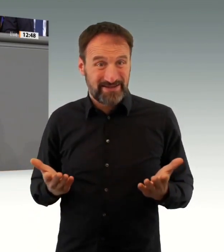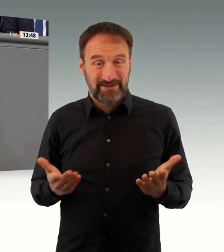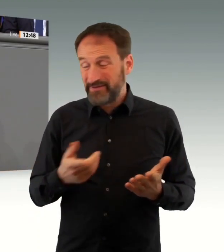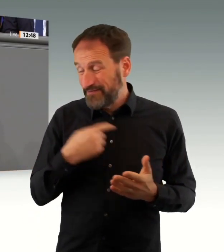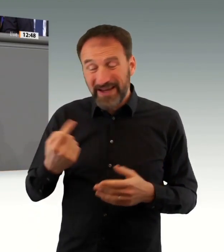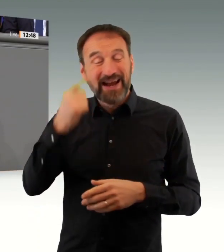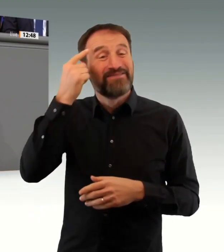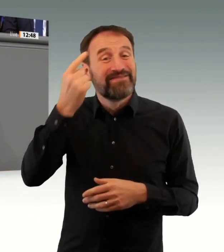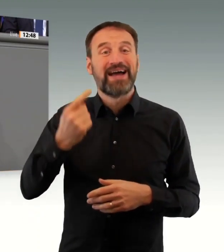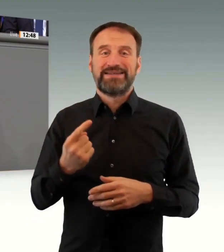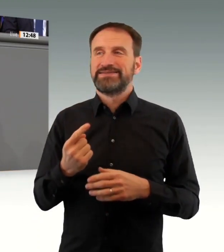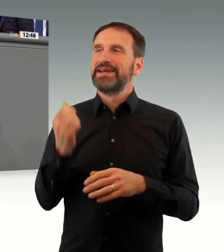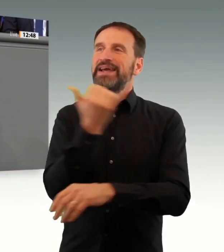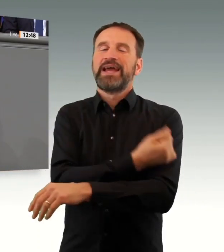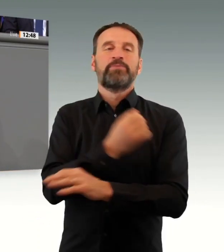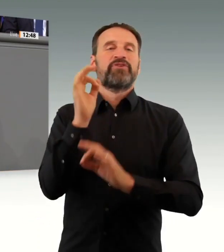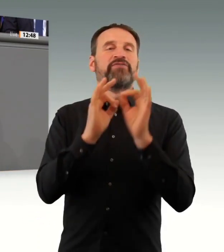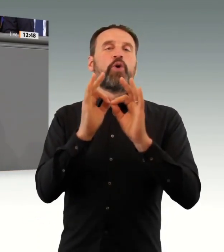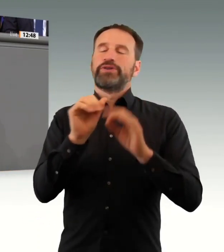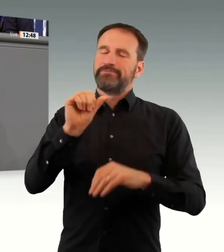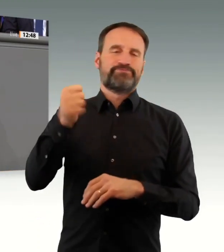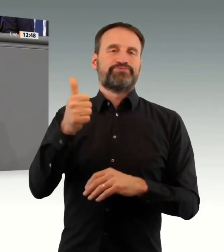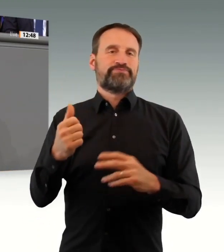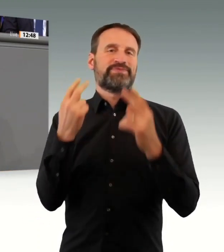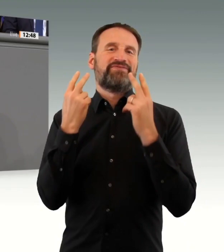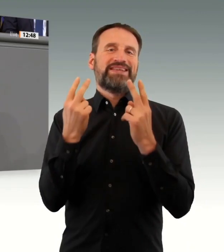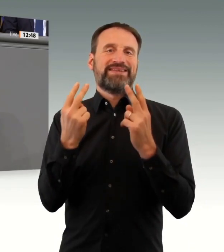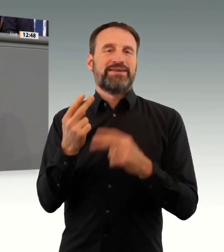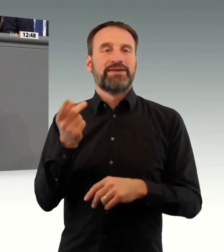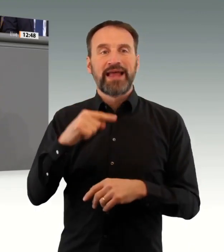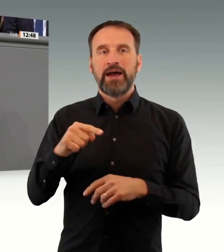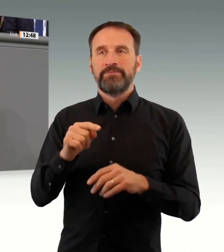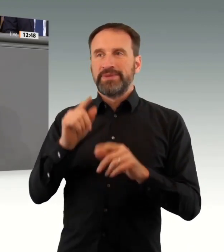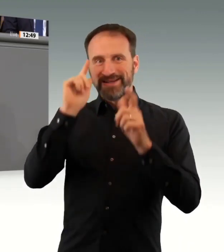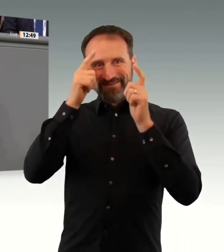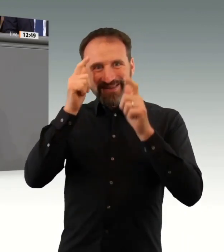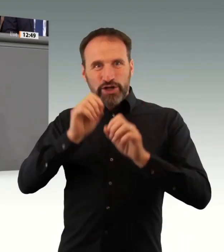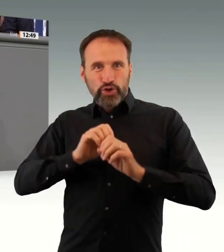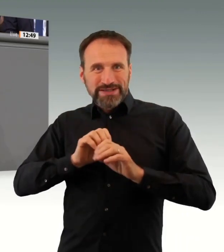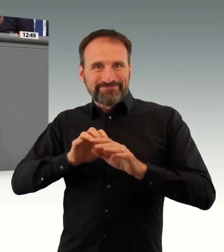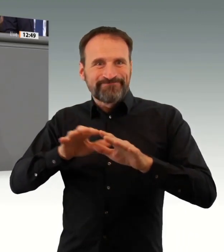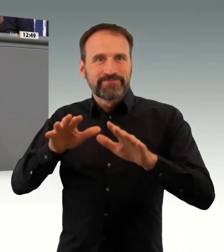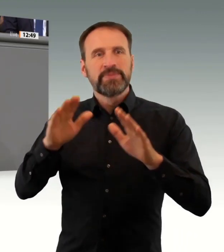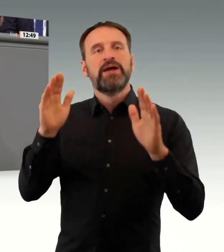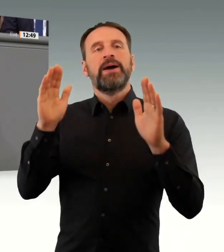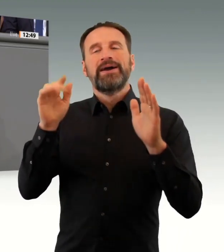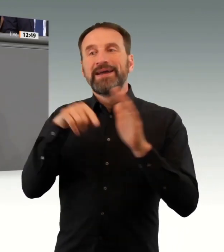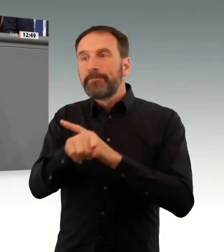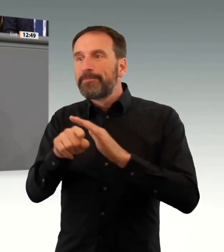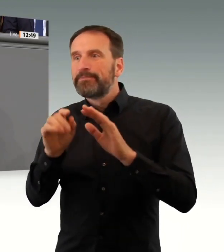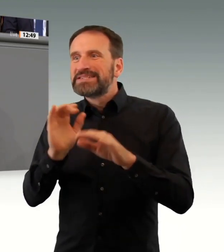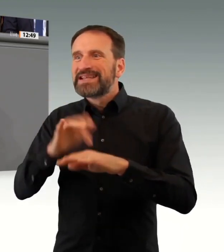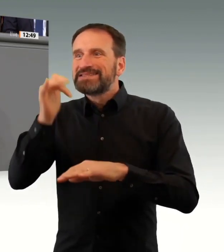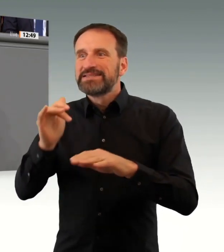der Menschen an. Ihre Gesundheit darf nicht davon abhängen, wie hoch die Impfquote in der